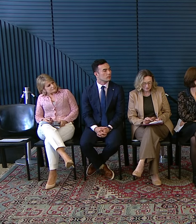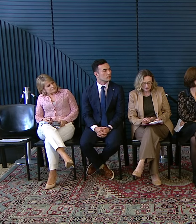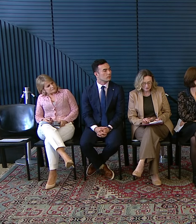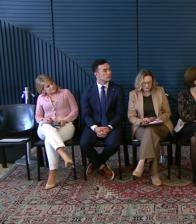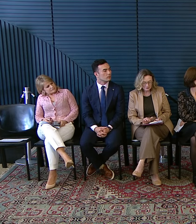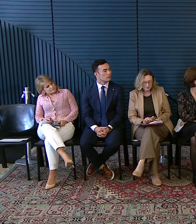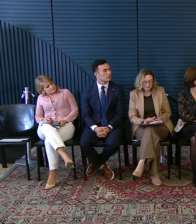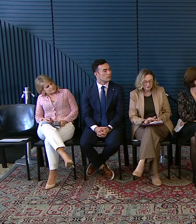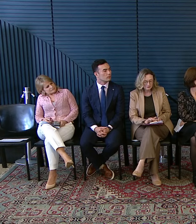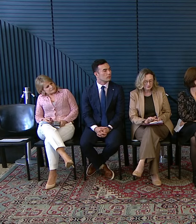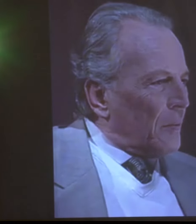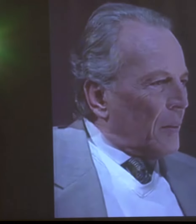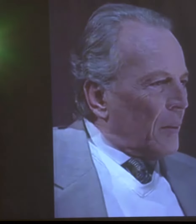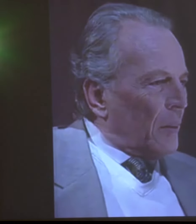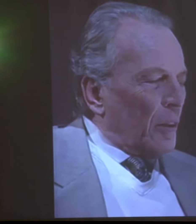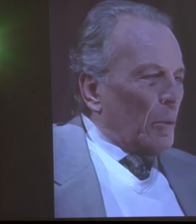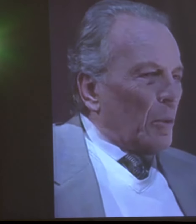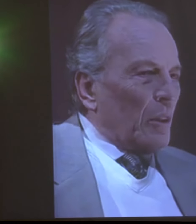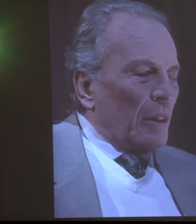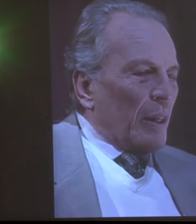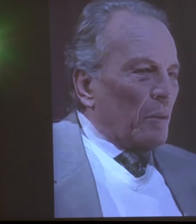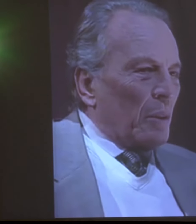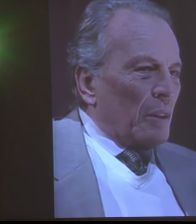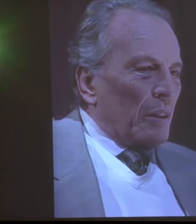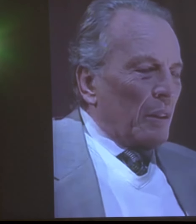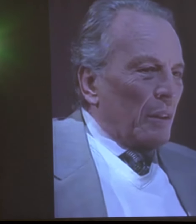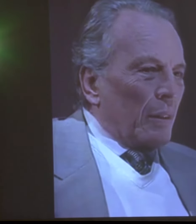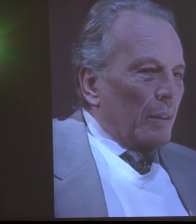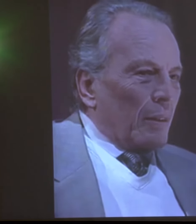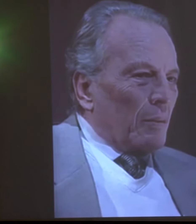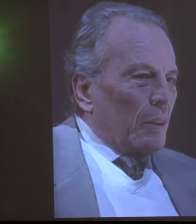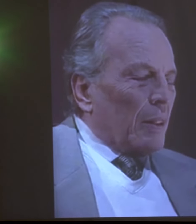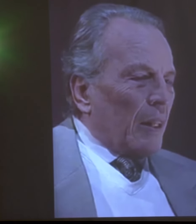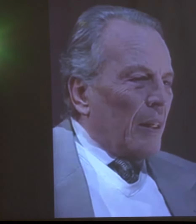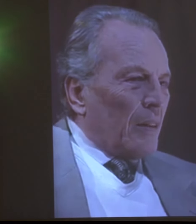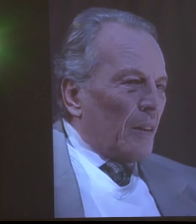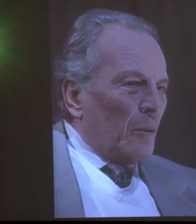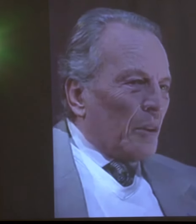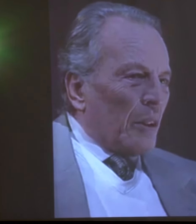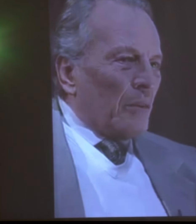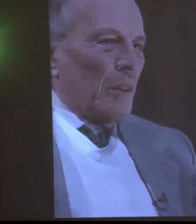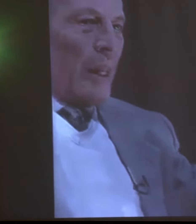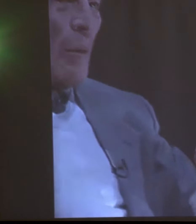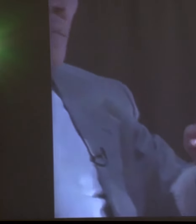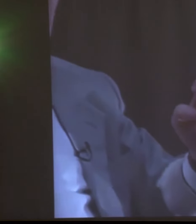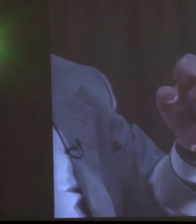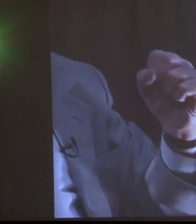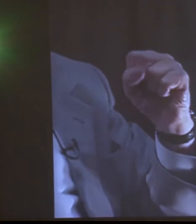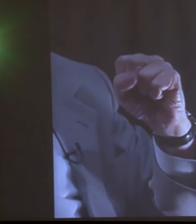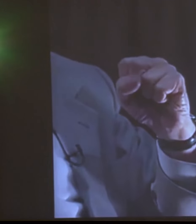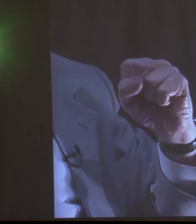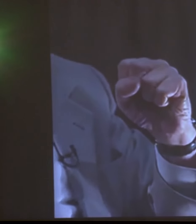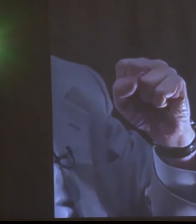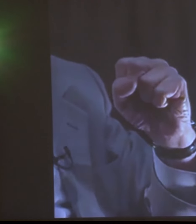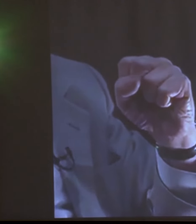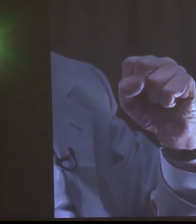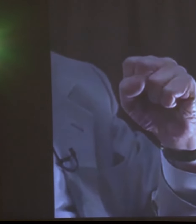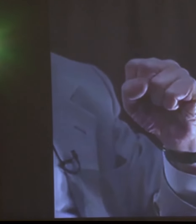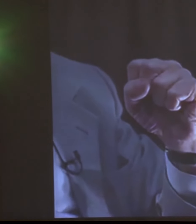Na minha profissão Eu me considero Hoje Um excelente cirurgião E tenho pena